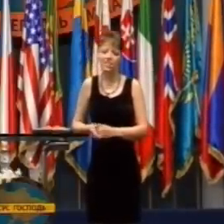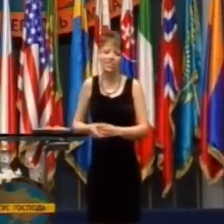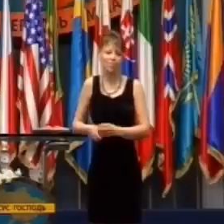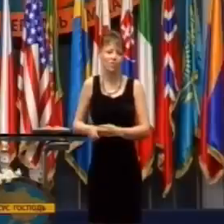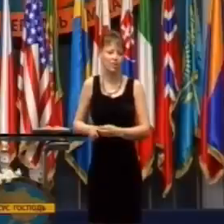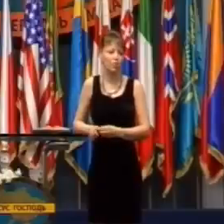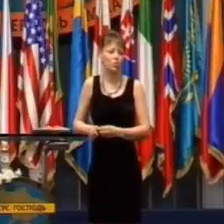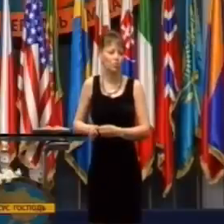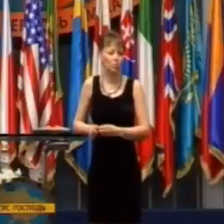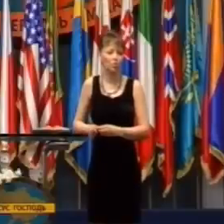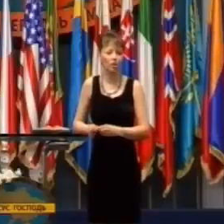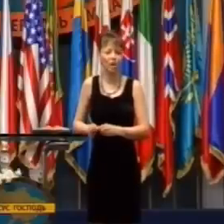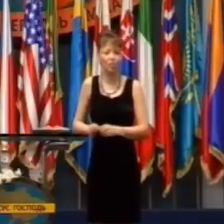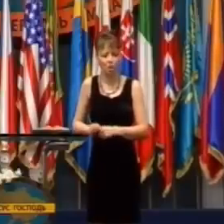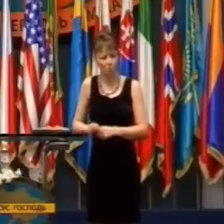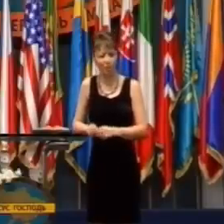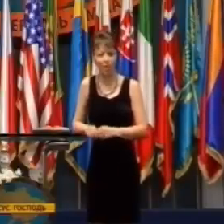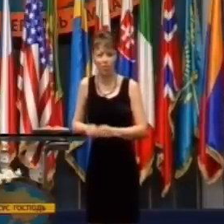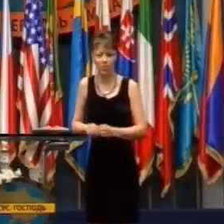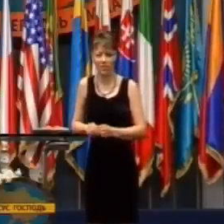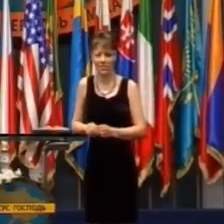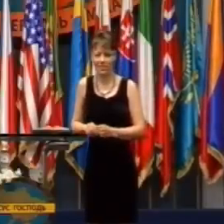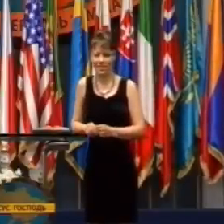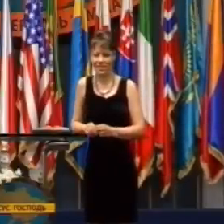Nemusíte mať všade plno reklám.